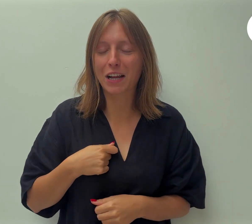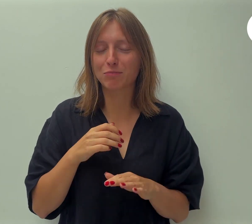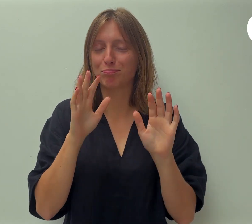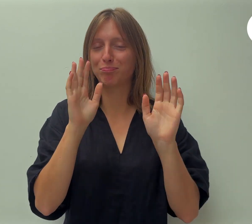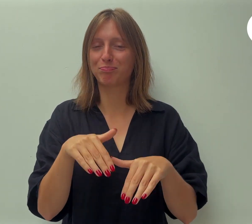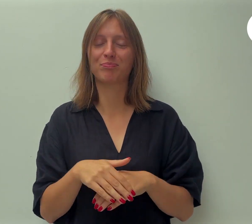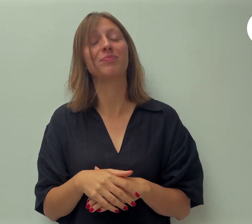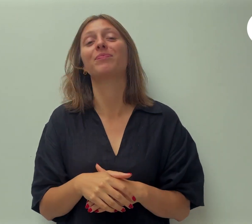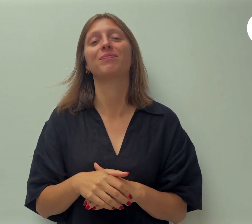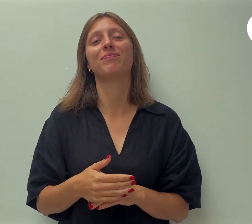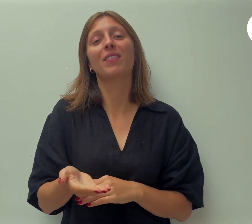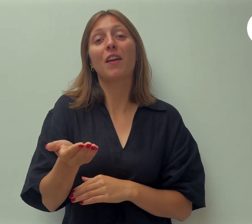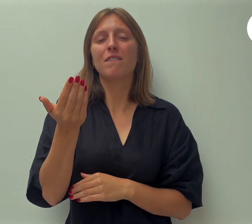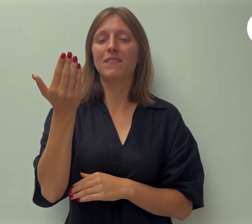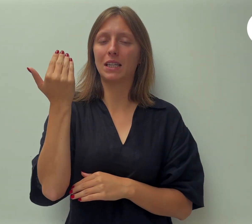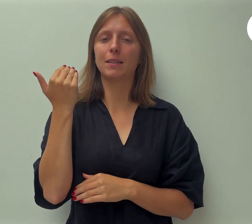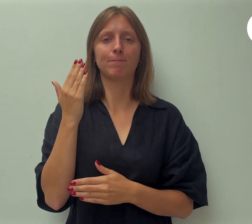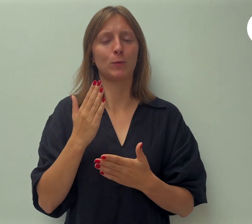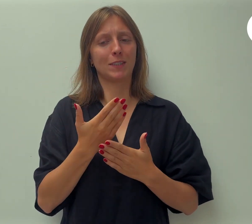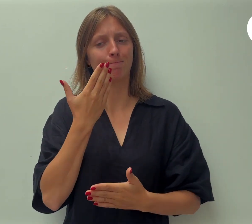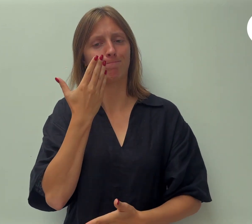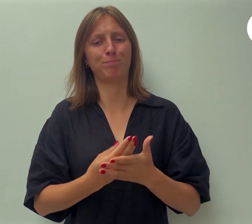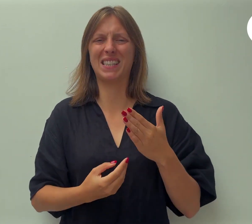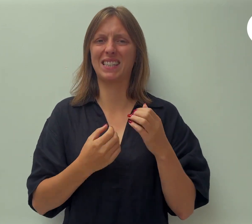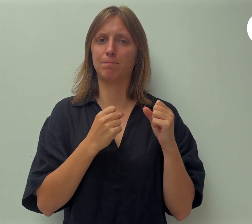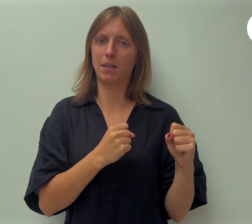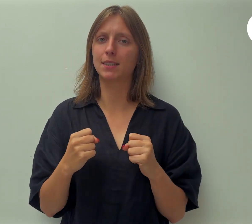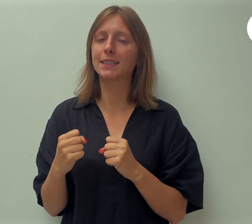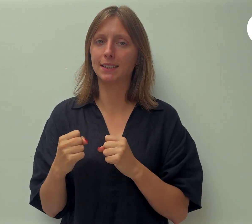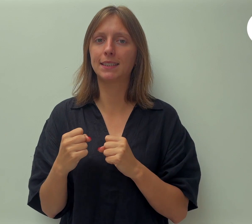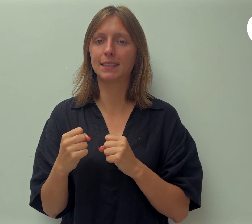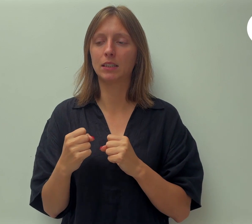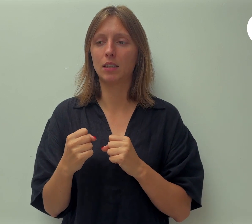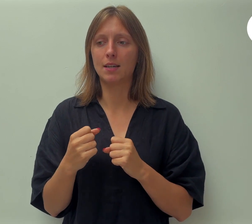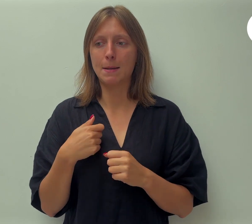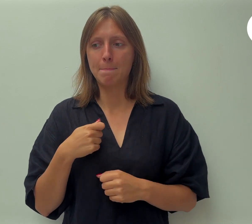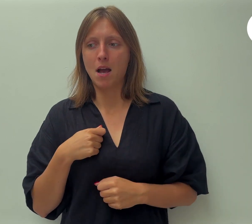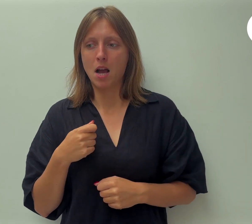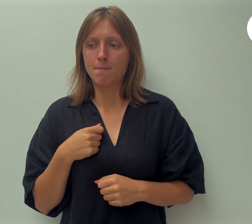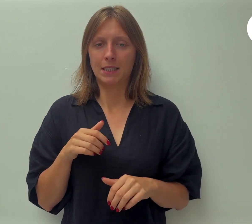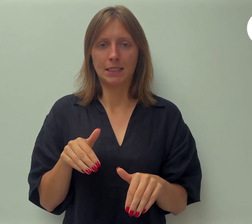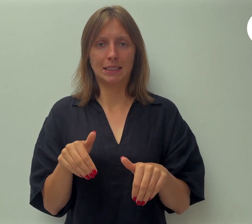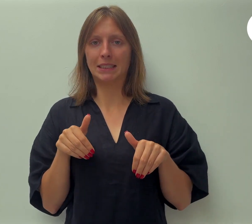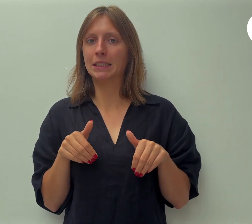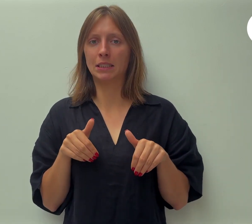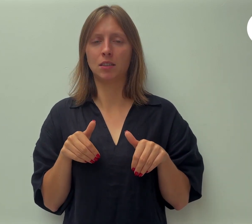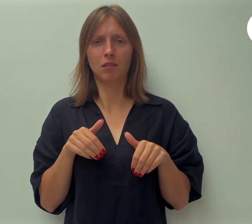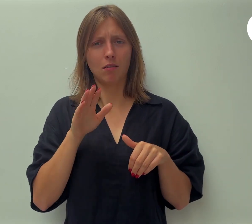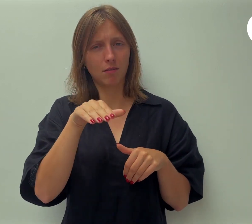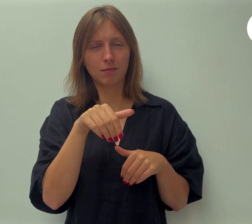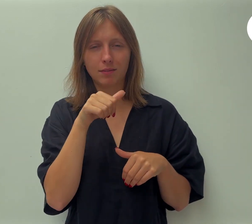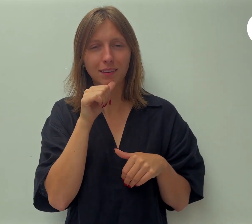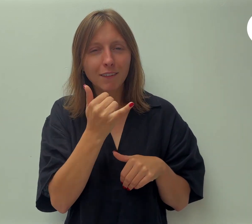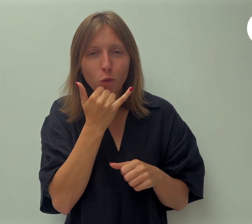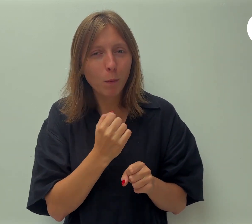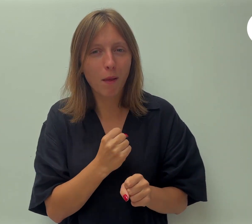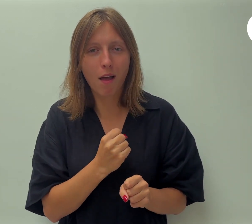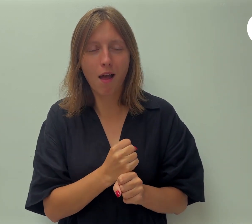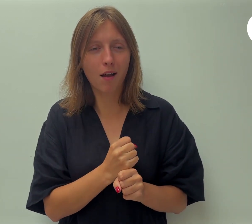verleden al gemiste kansen gehad om licht te geven door angst. Maak niet dezelfde fout. Satan